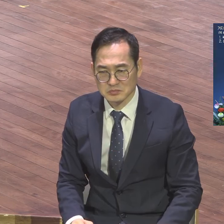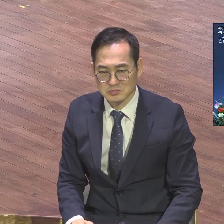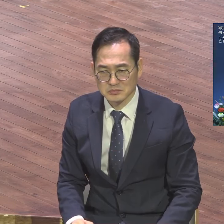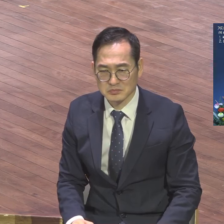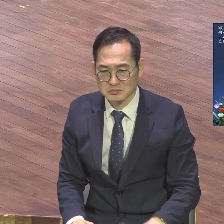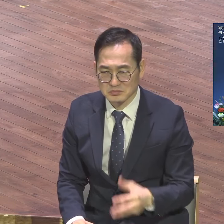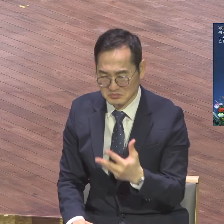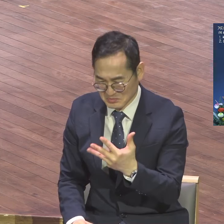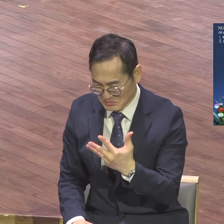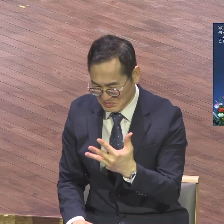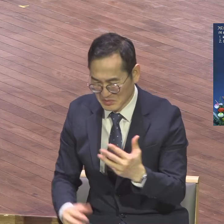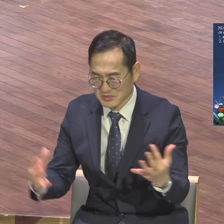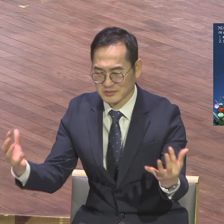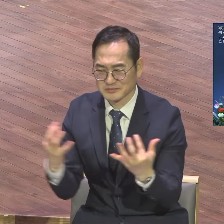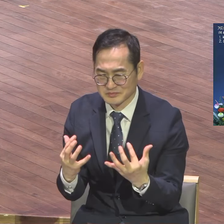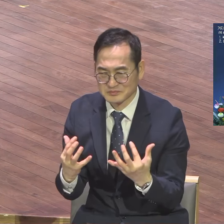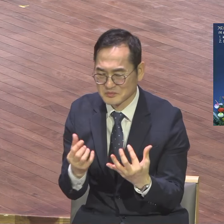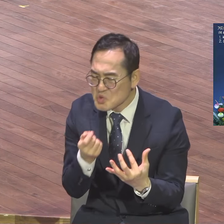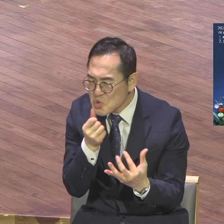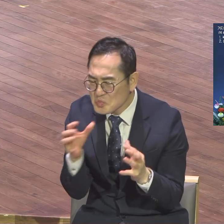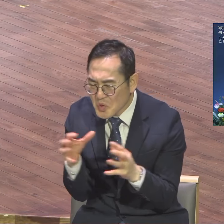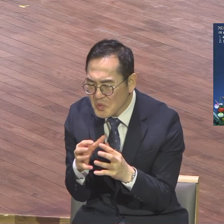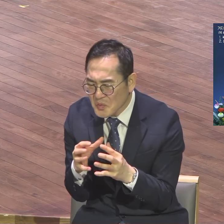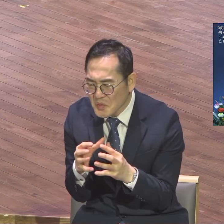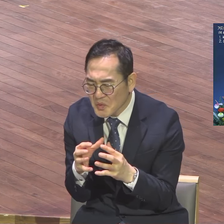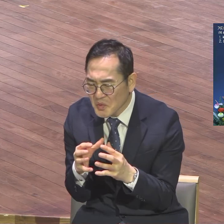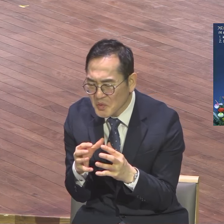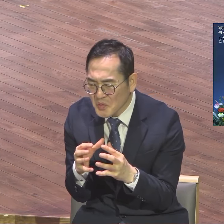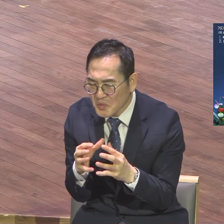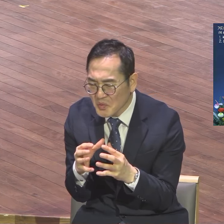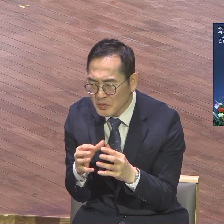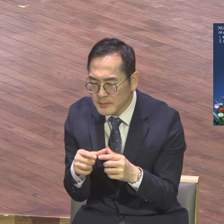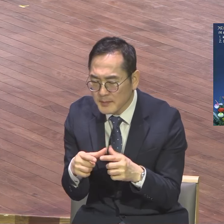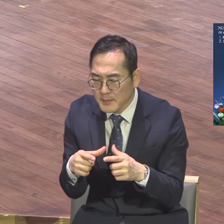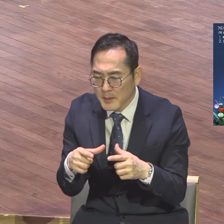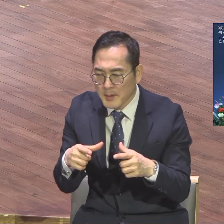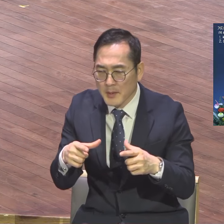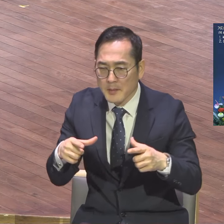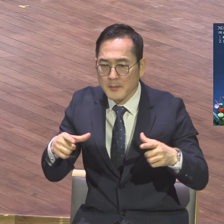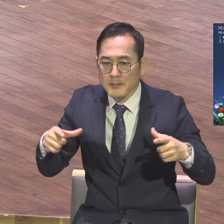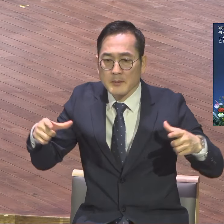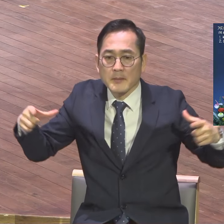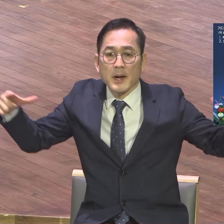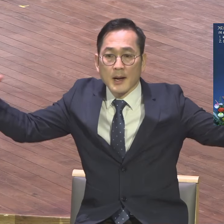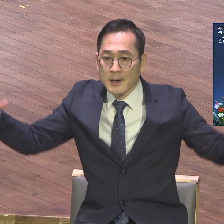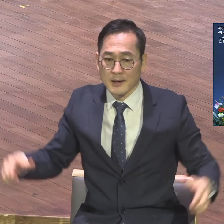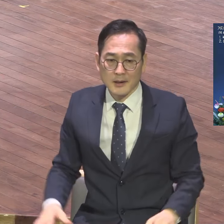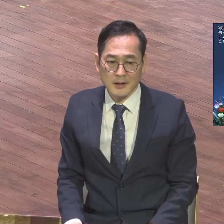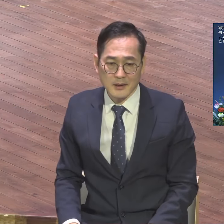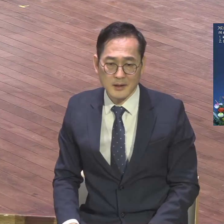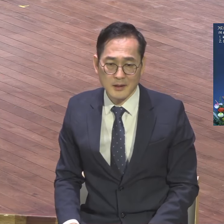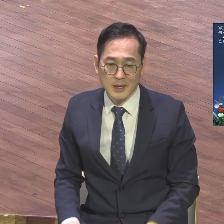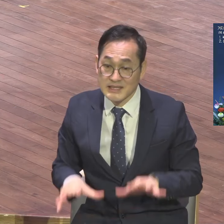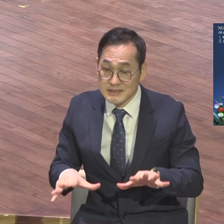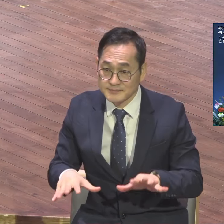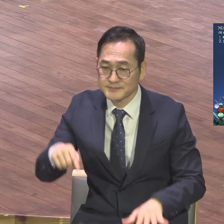시작한 이야기 했지만 지금 어떻게 변했어요 2, 3, 7, 1 5천 종족 가슴에 품고 그들을 살릴 수 있는